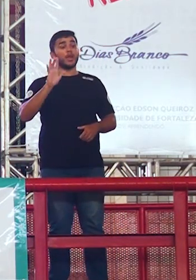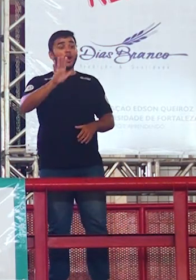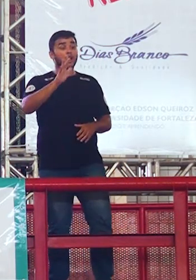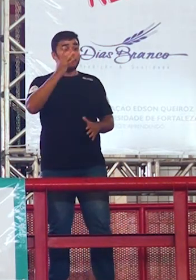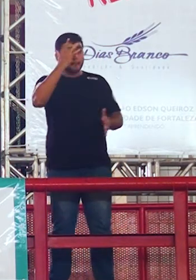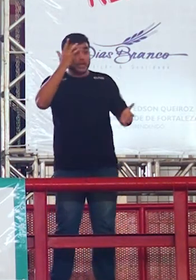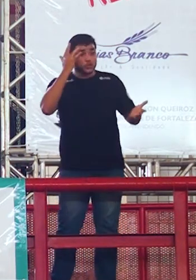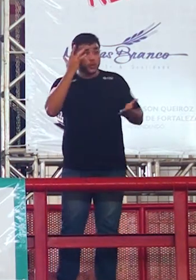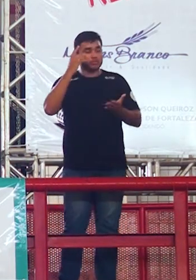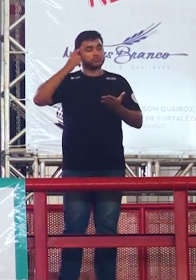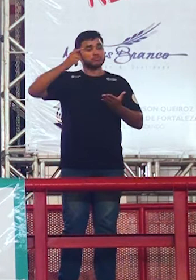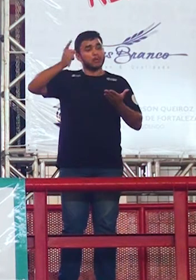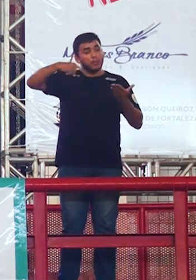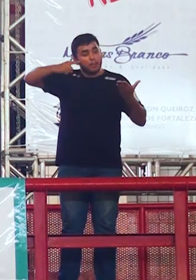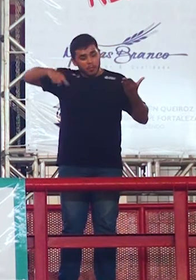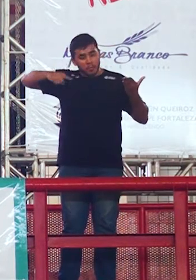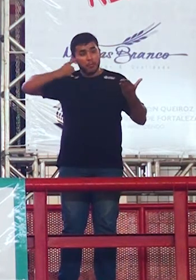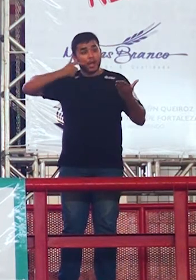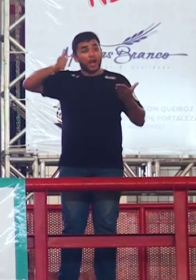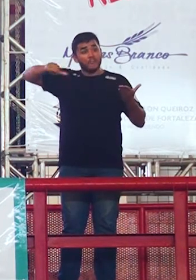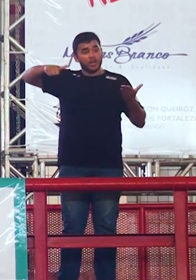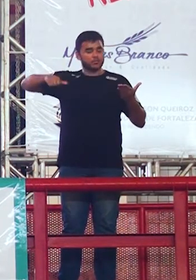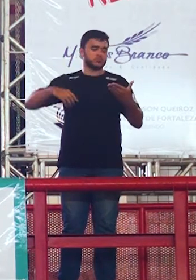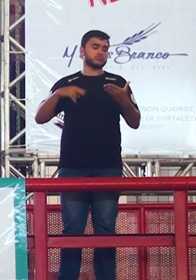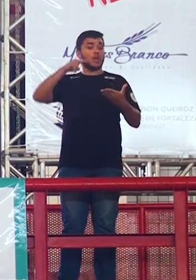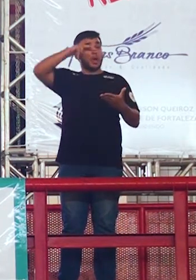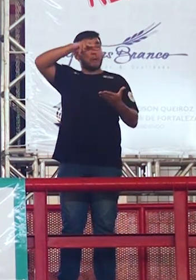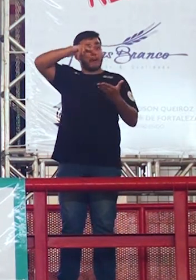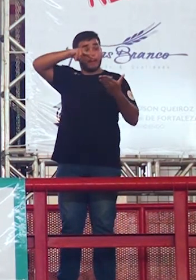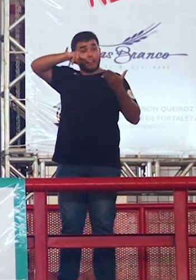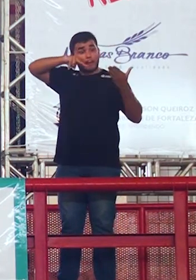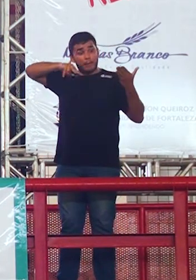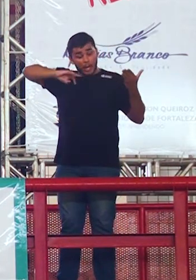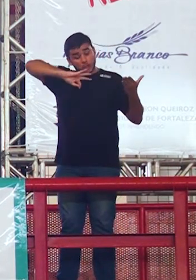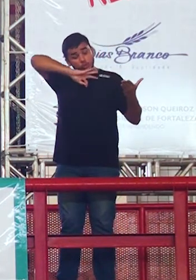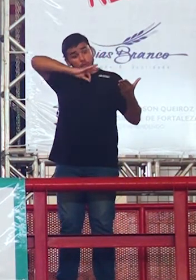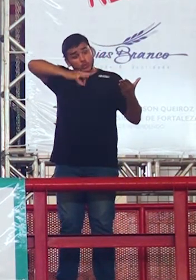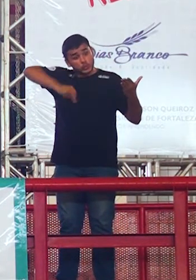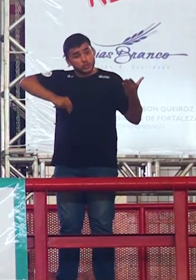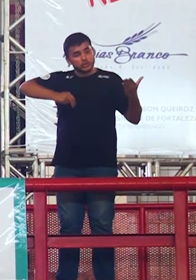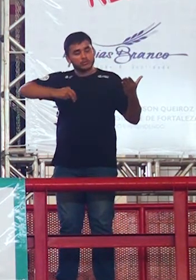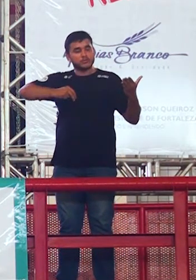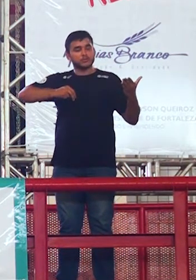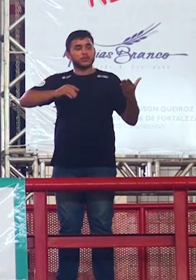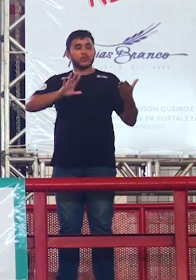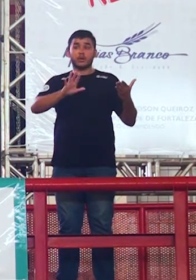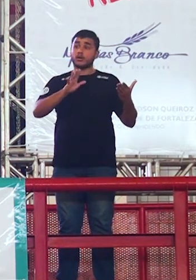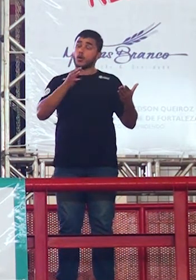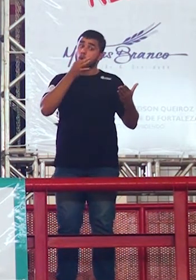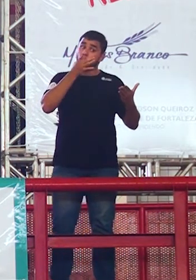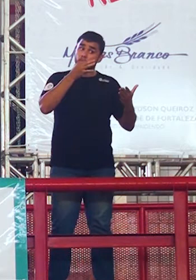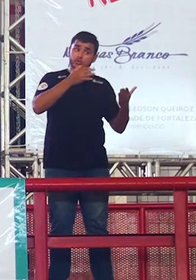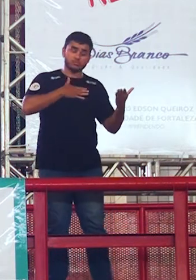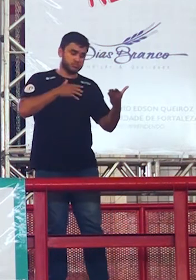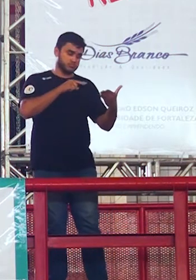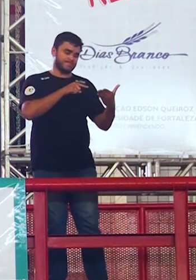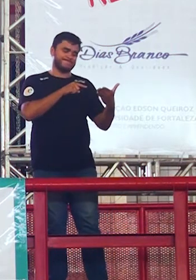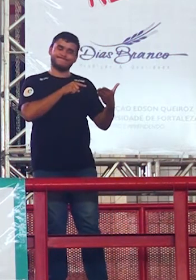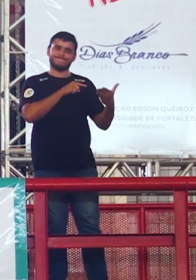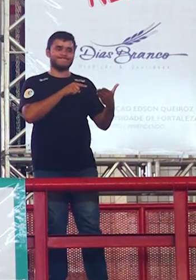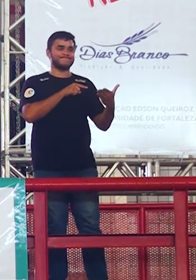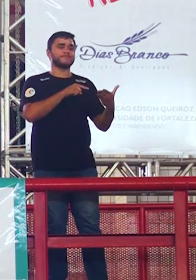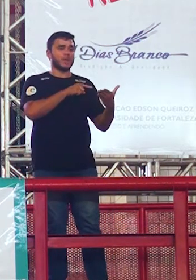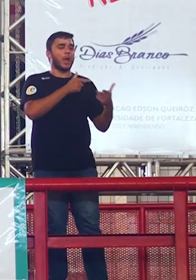corretores tem a obrigação de lerem todo o texto até o final mas eu já lhe digo esse aluno já